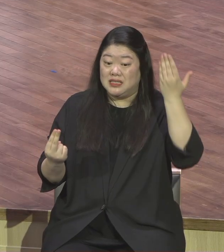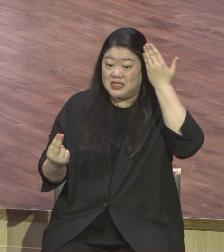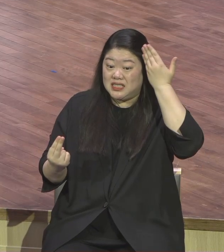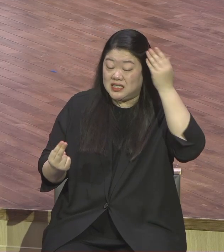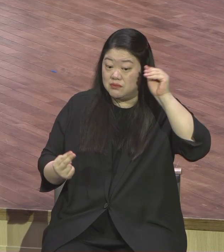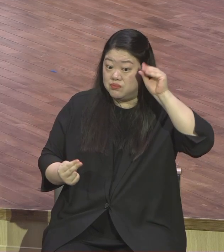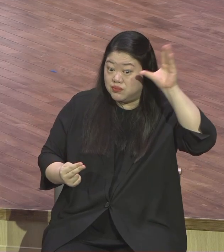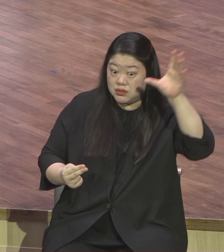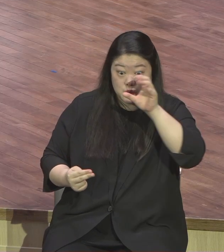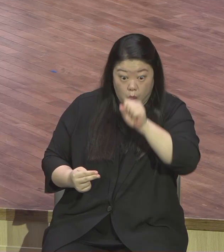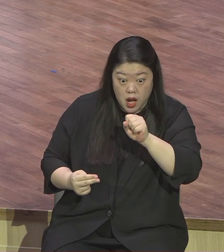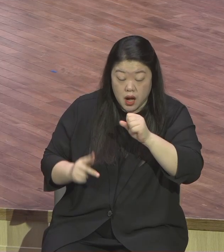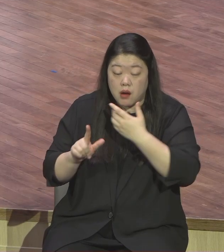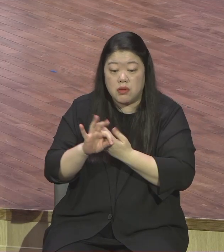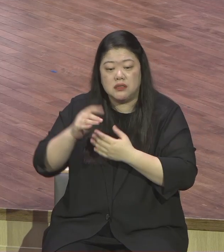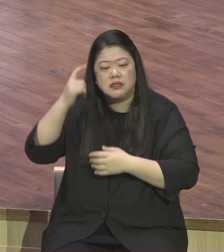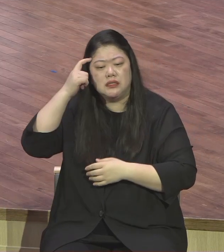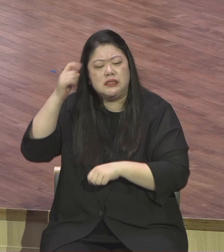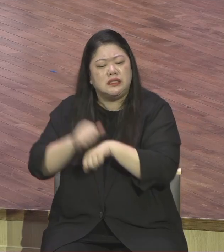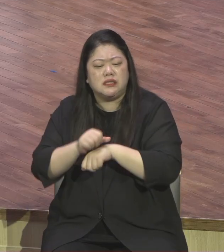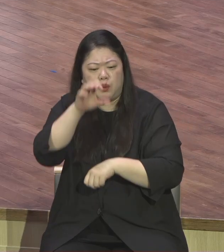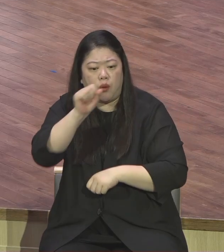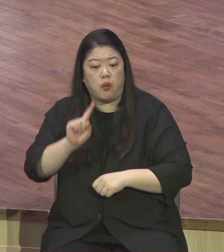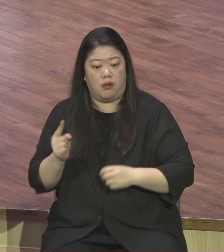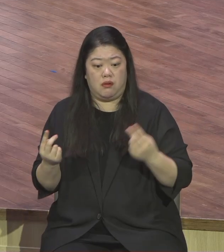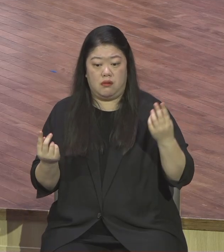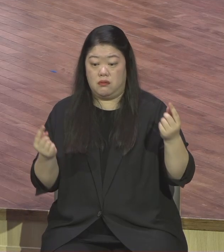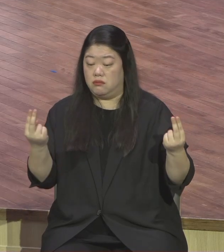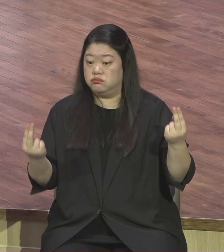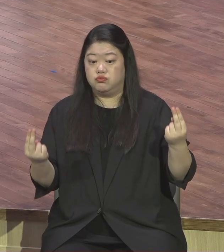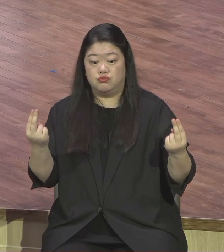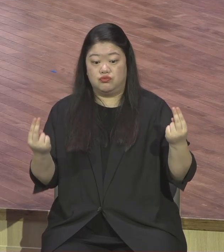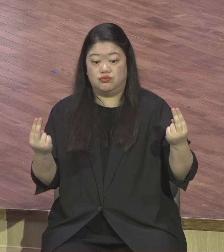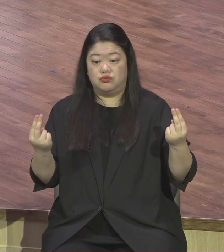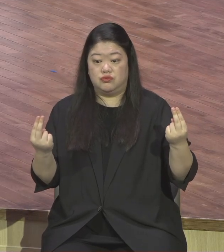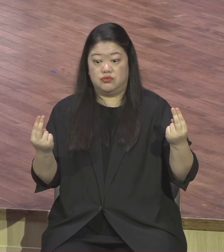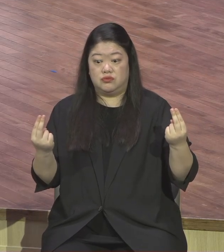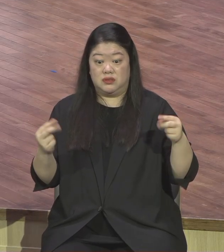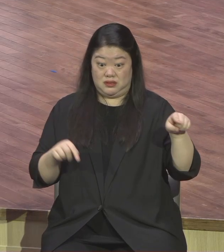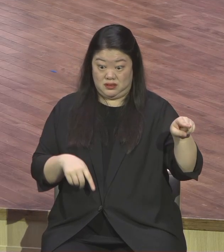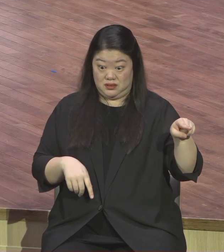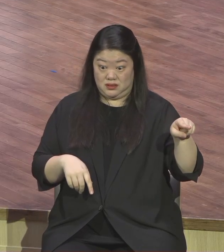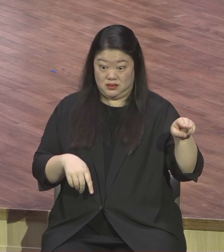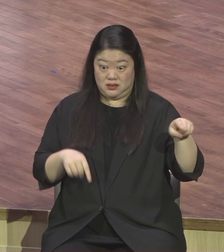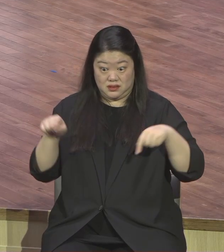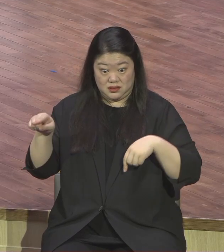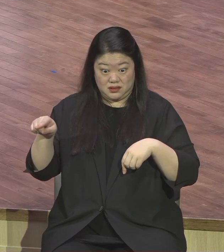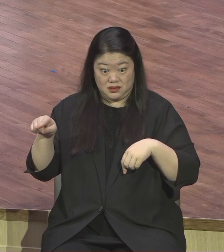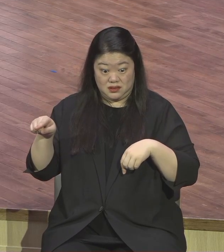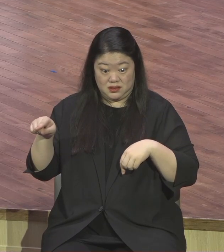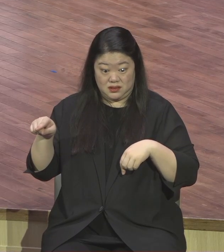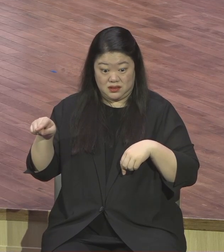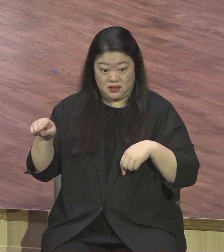지혜 지혜로운 사람 되지요 지혜로운 사람이 실패를 하겠어요 안 하죠 예수